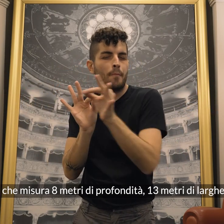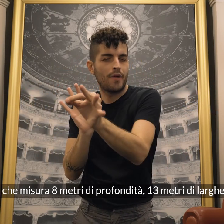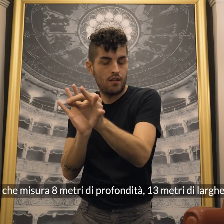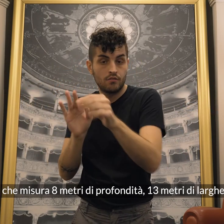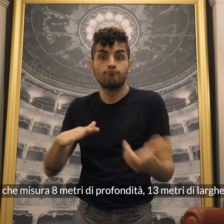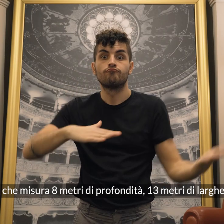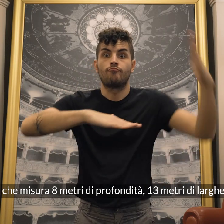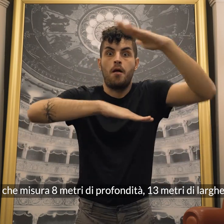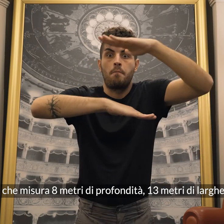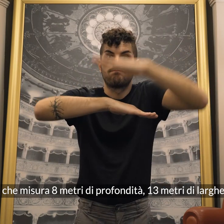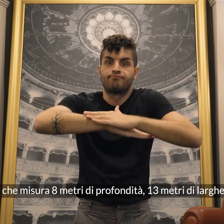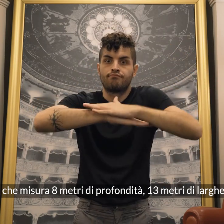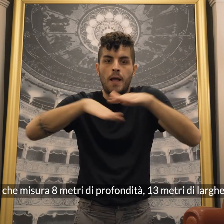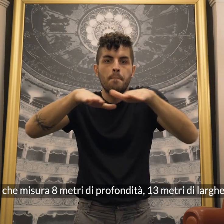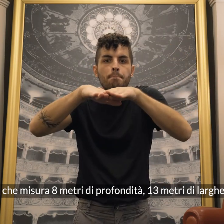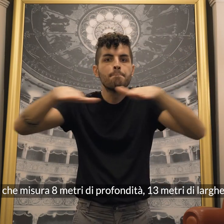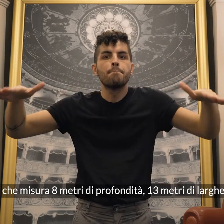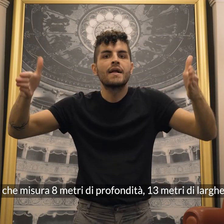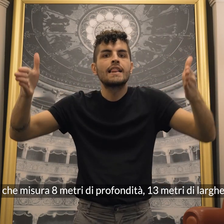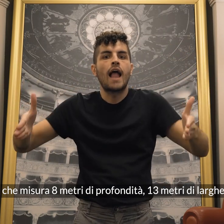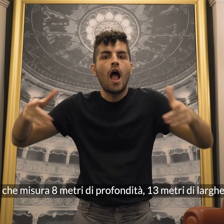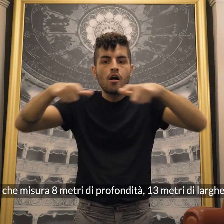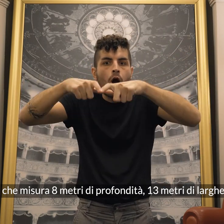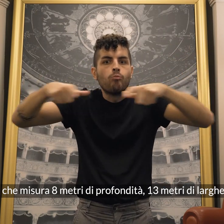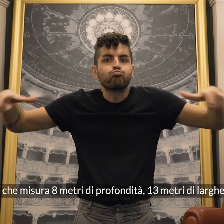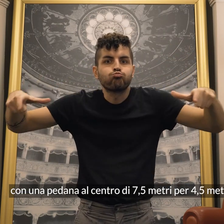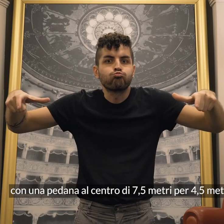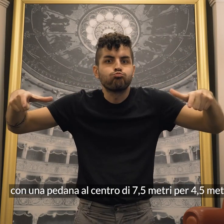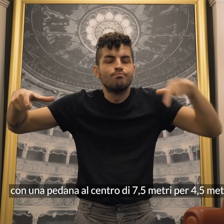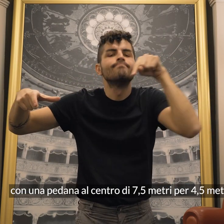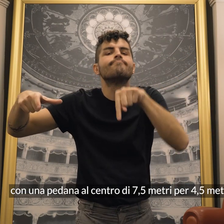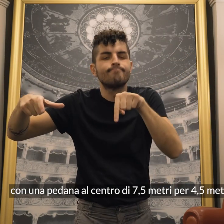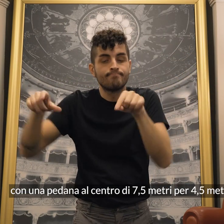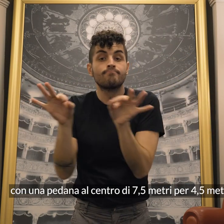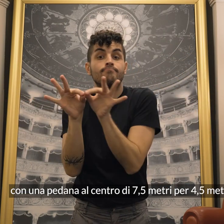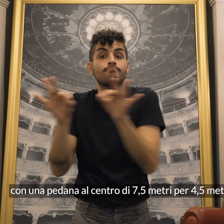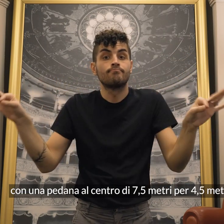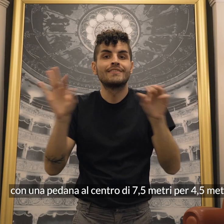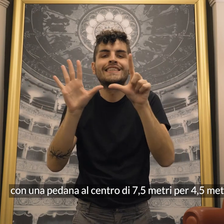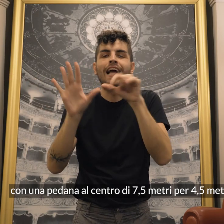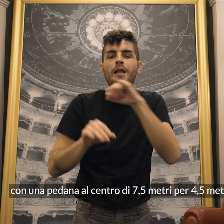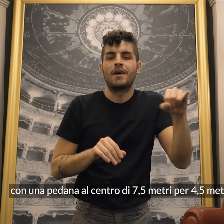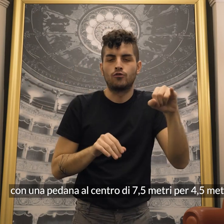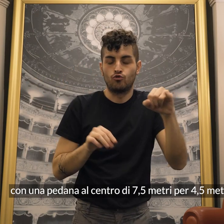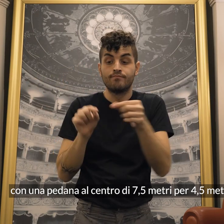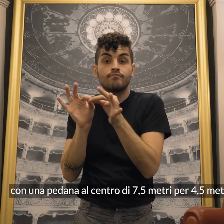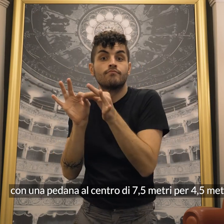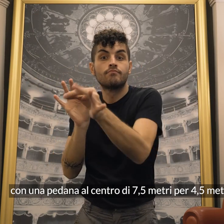metri di profondità e 13 metri di larghezza con una pedana al centro di 7 metri e mezzo